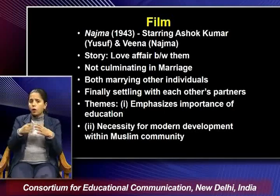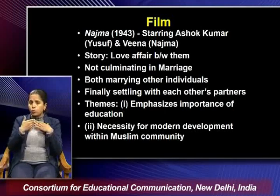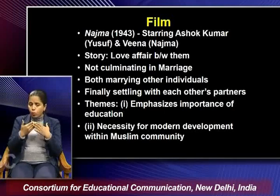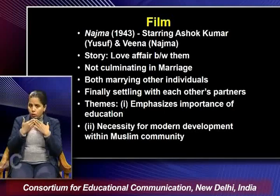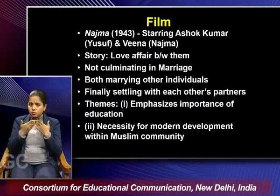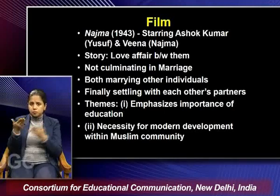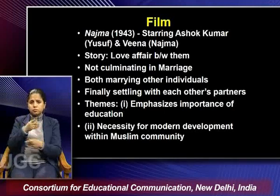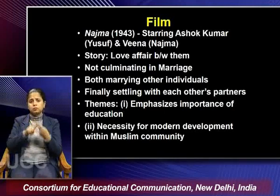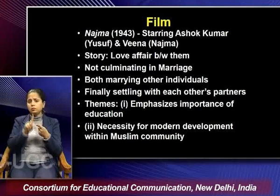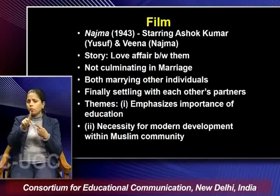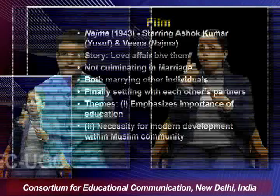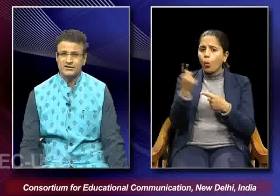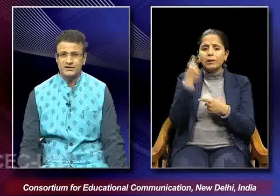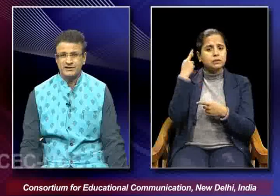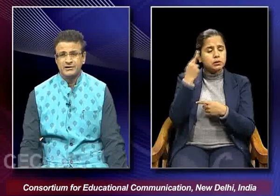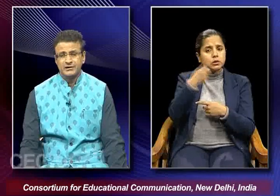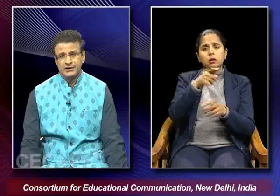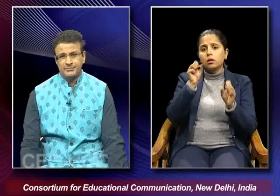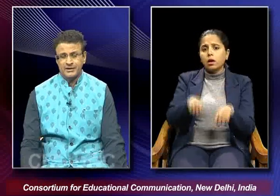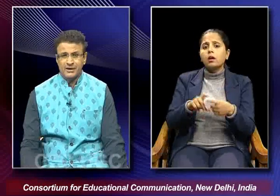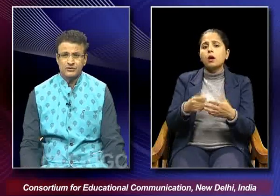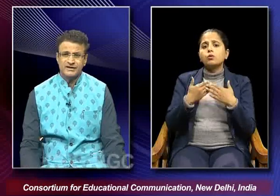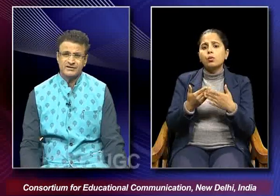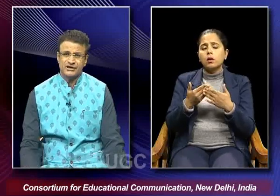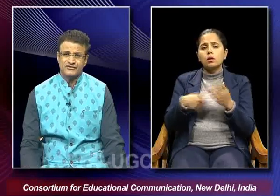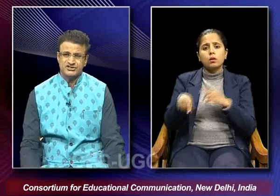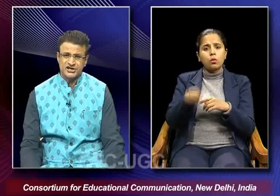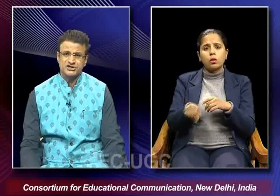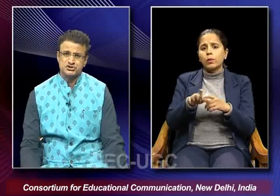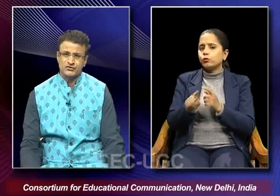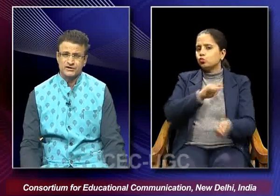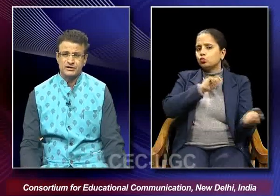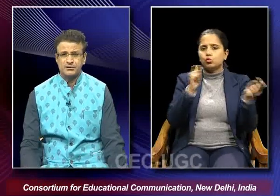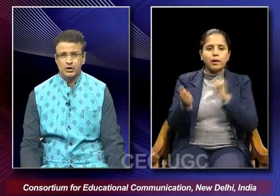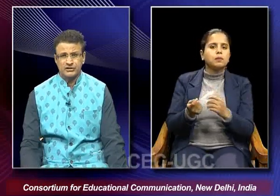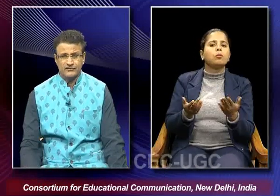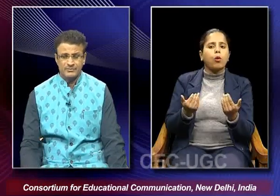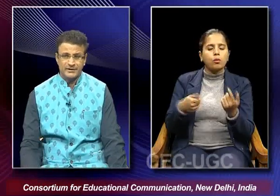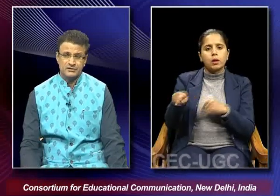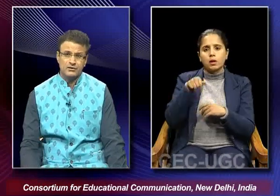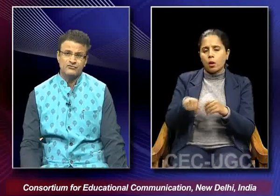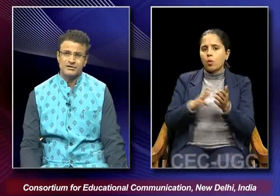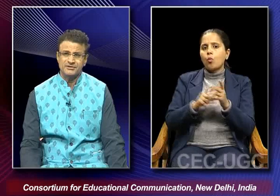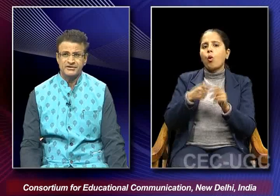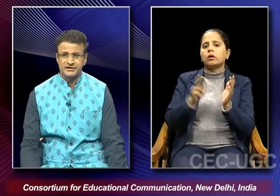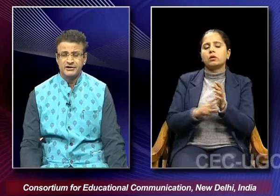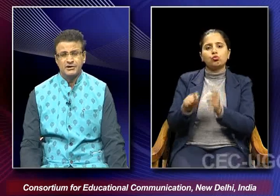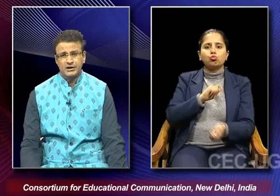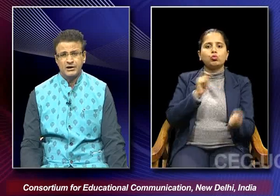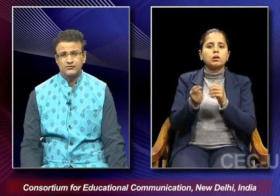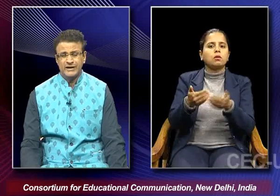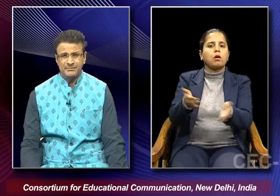one factor which would definitely bring about that kind of a change where modern development of the community